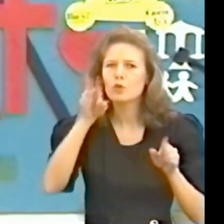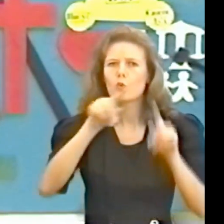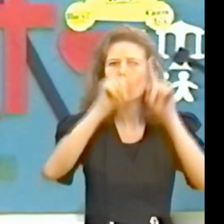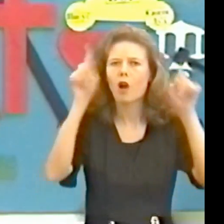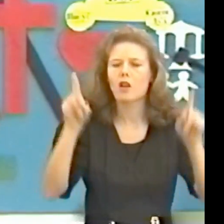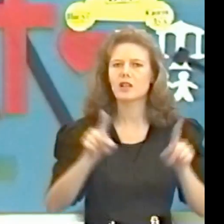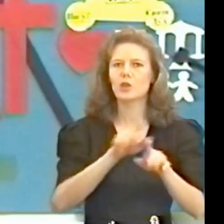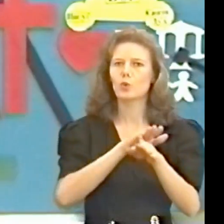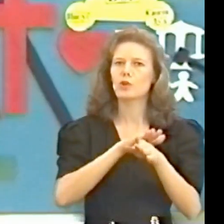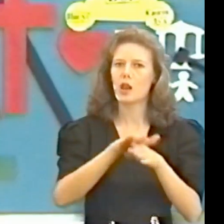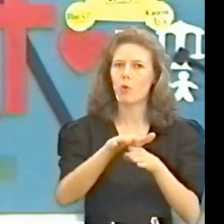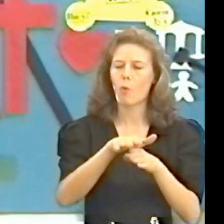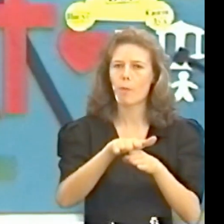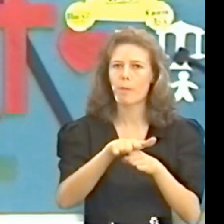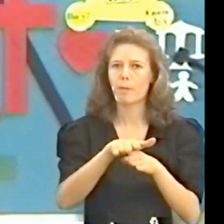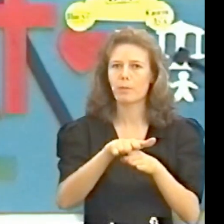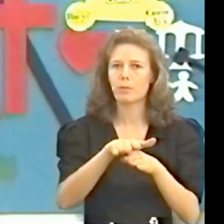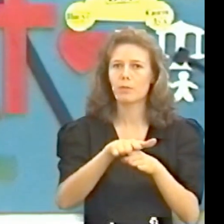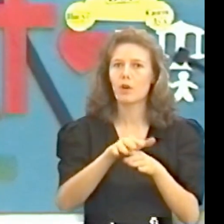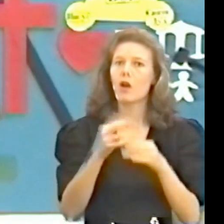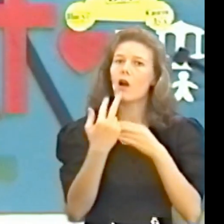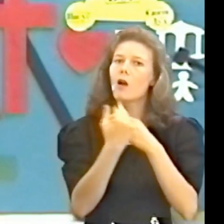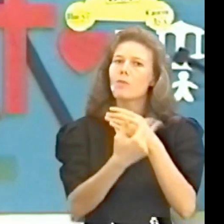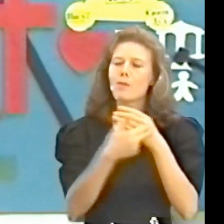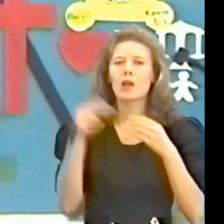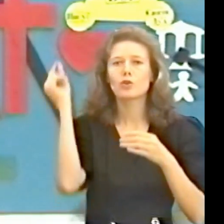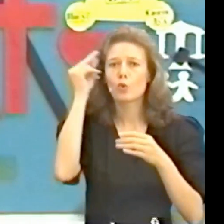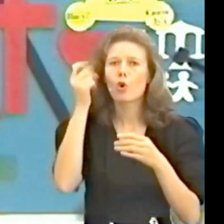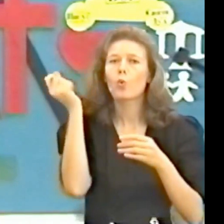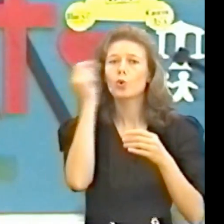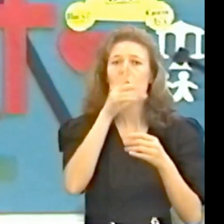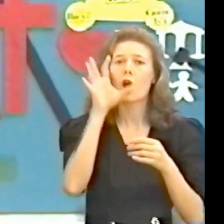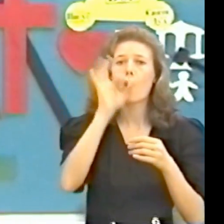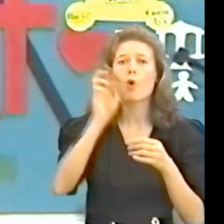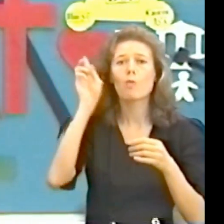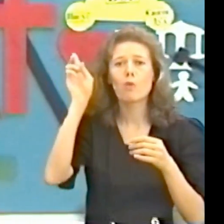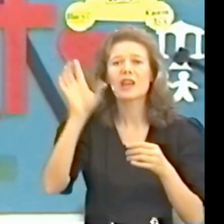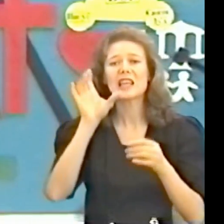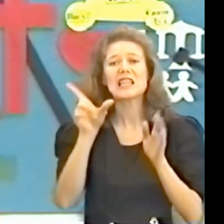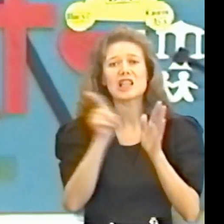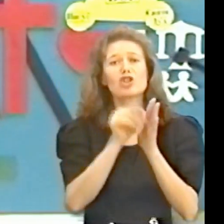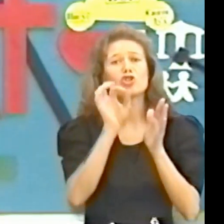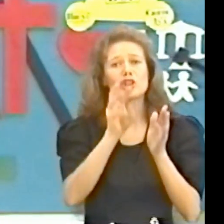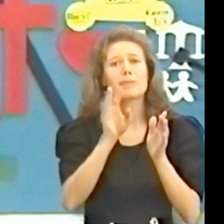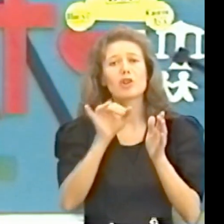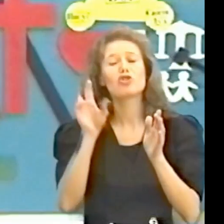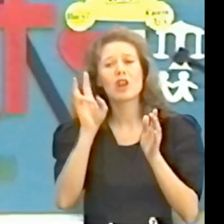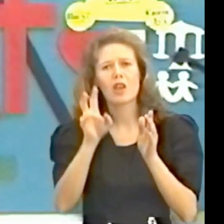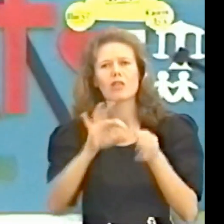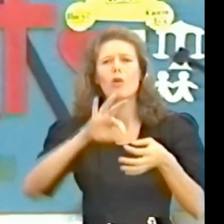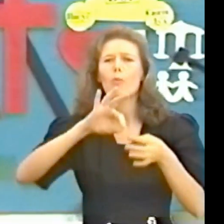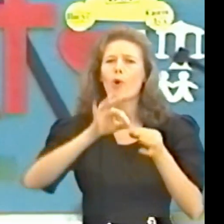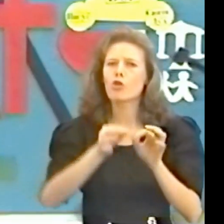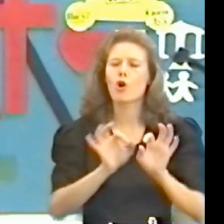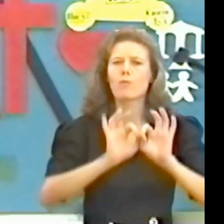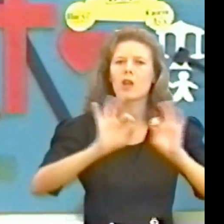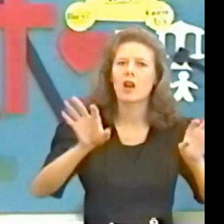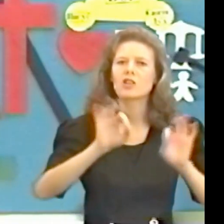библейский урок узнаем о боге с джим и джейн подробно покажет вам характер бога